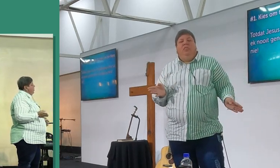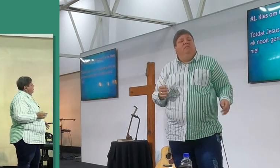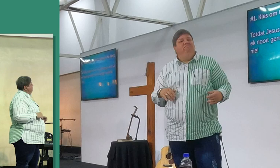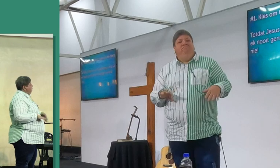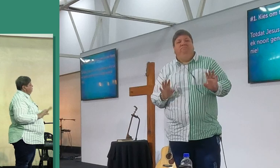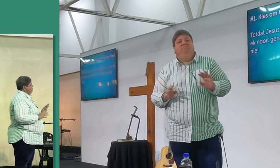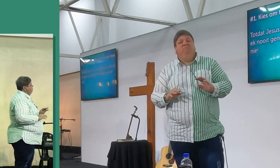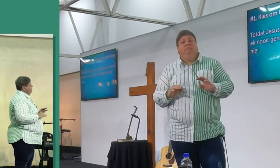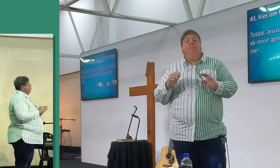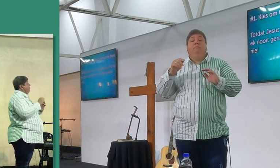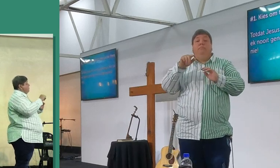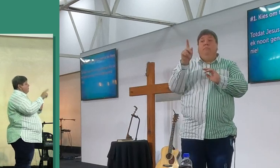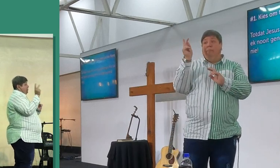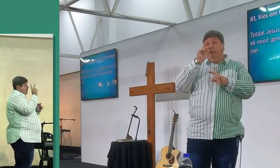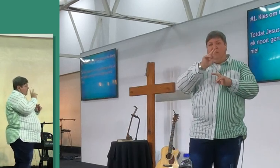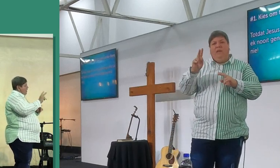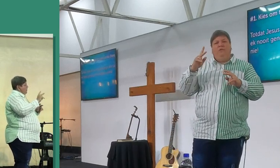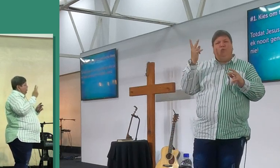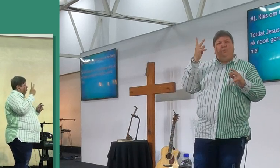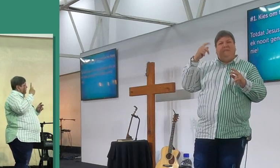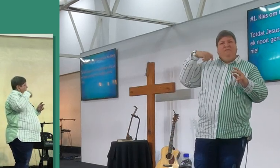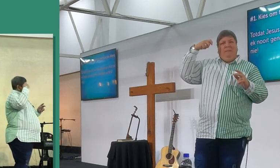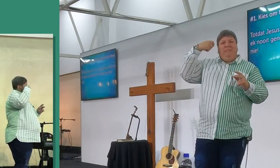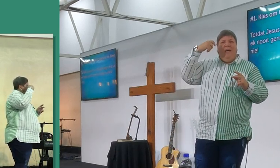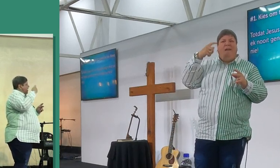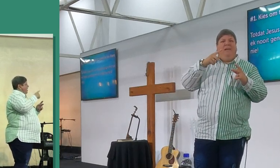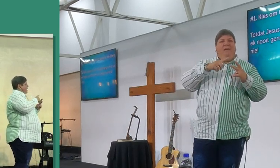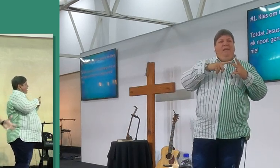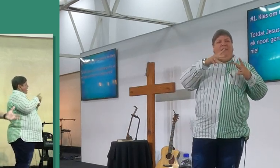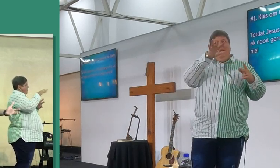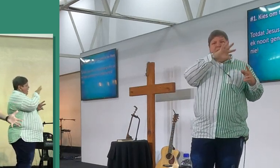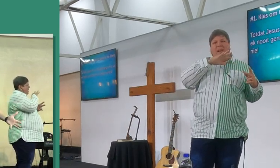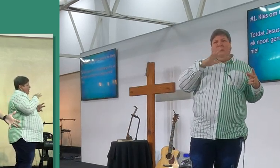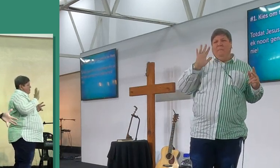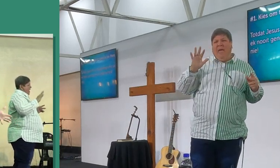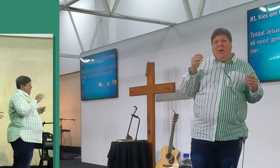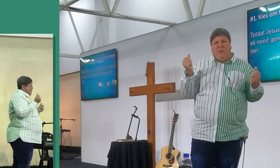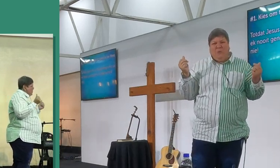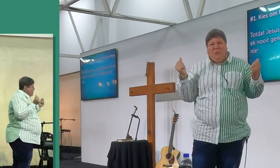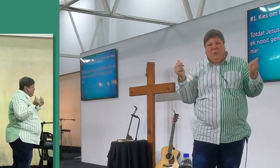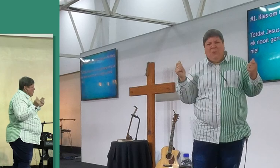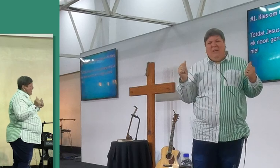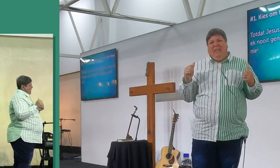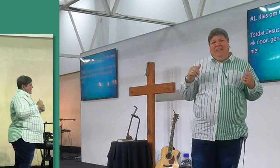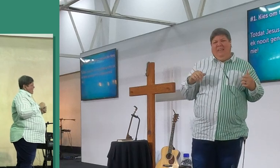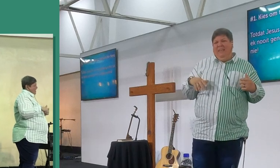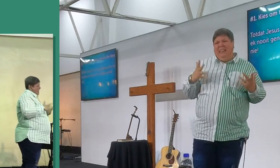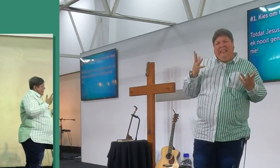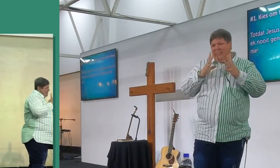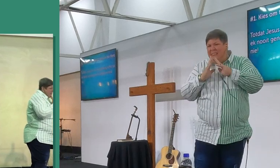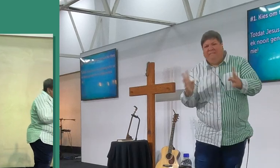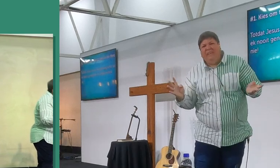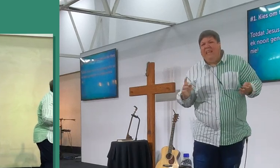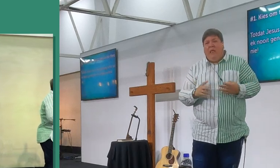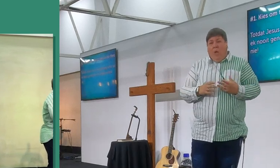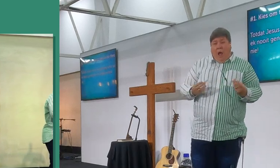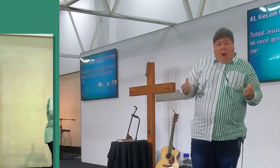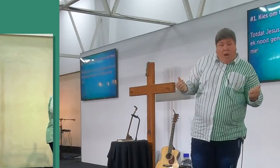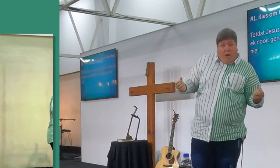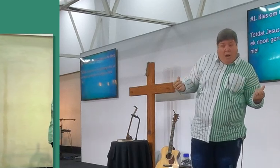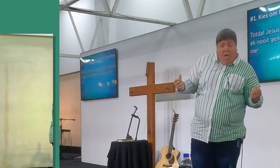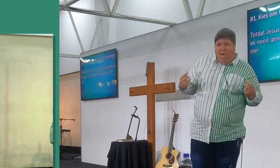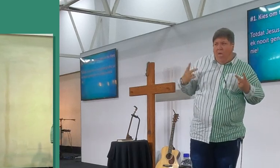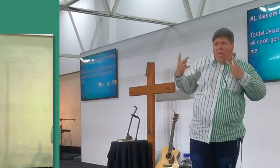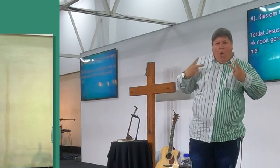en dit sien ons, dit sien ons in al die hoort, jy het nooit genoeg, nie, ons sien, en ons speel dit af, in die publiek, hoe die rijkste mense,